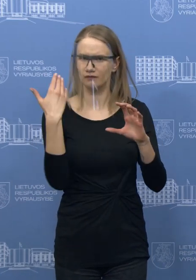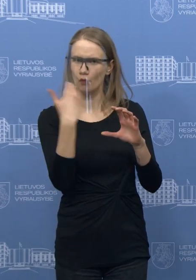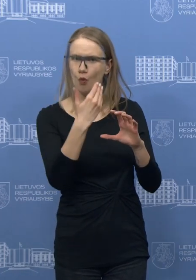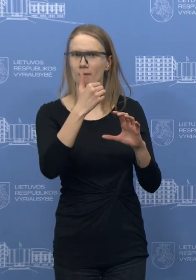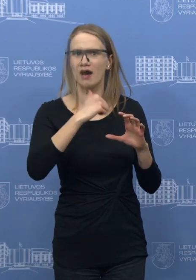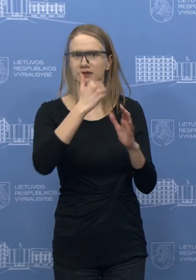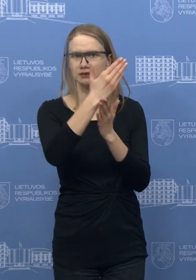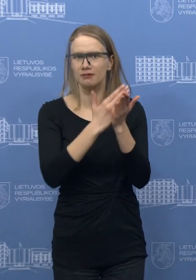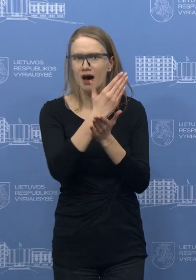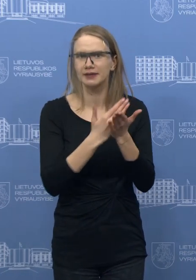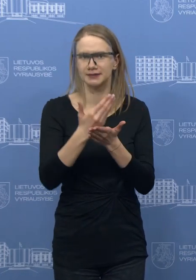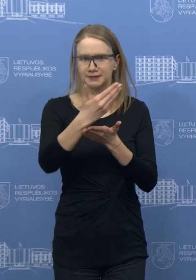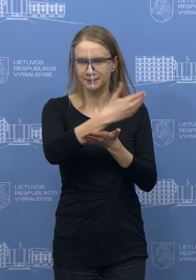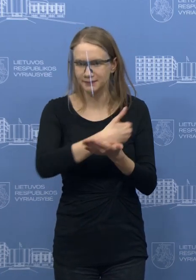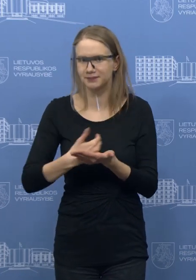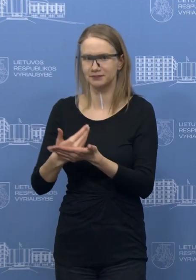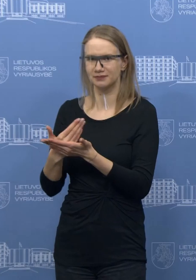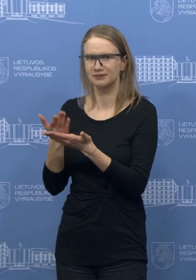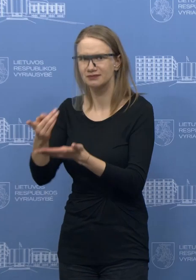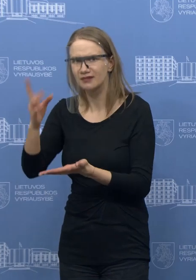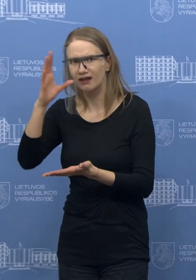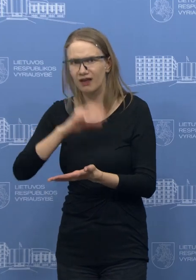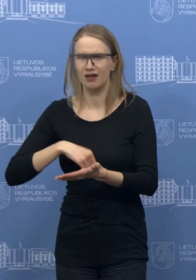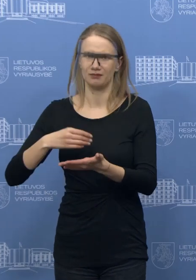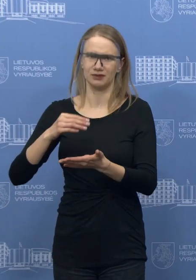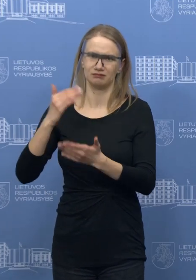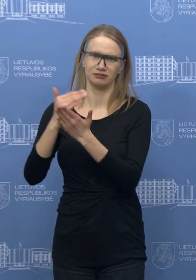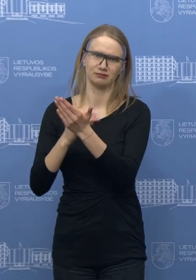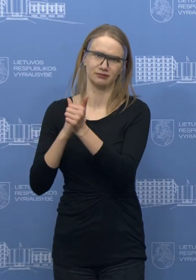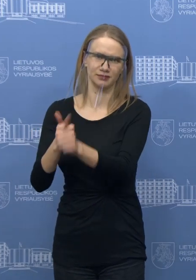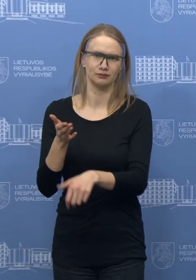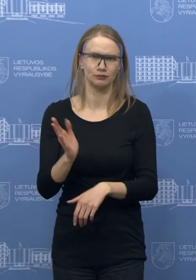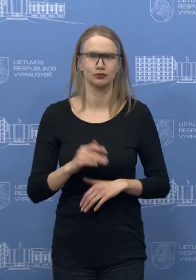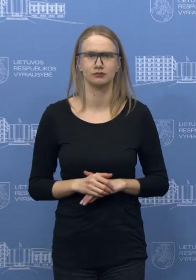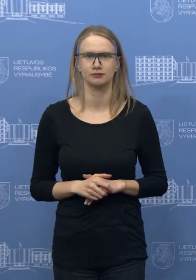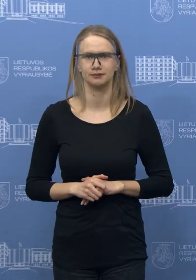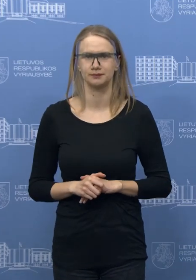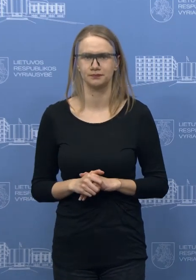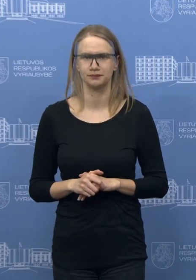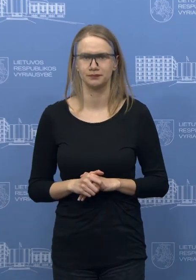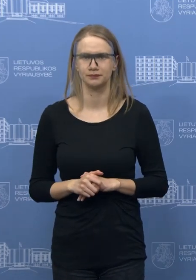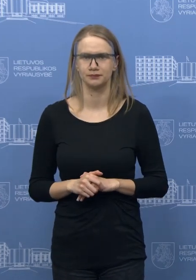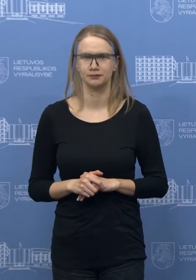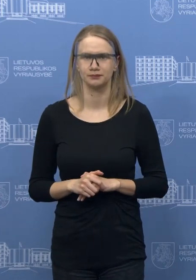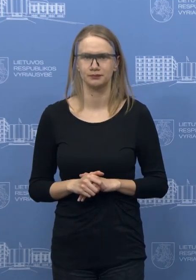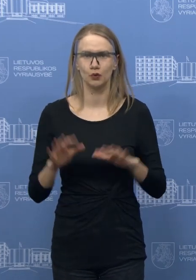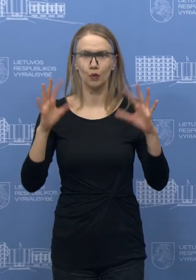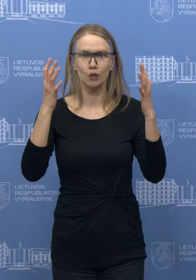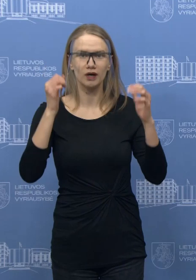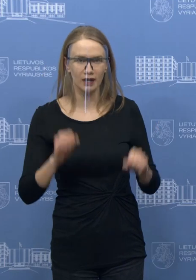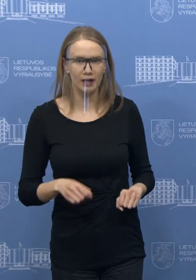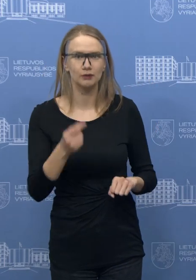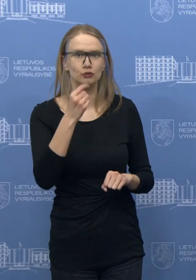apsaugoti jų žmonės, jų gyventų ir nebūtų tikrai iš ta žydinys arba plitimas į kitas valstybės. Jeigu galima dar